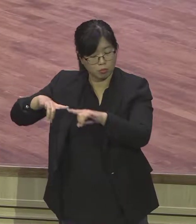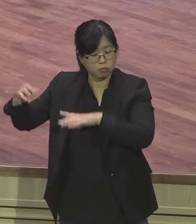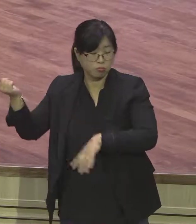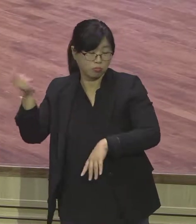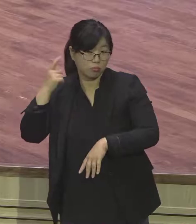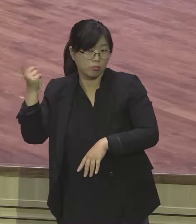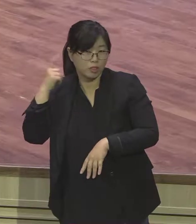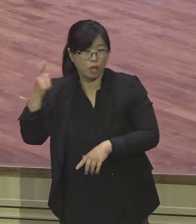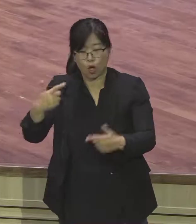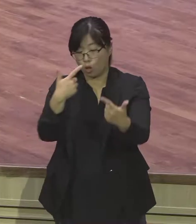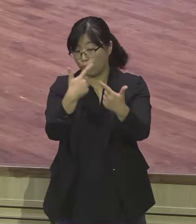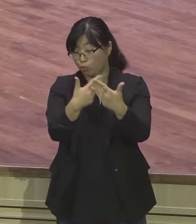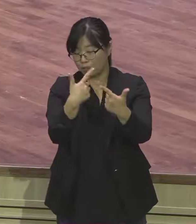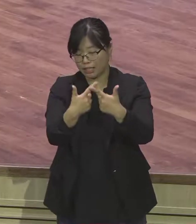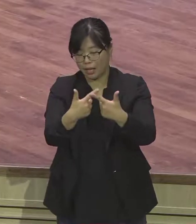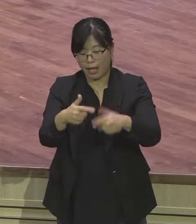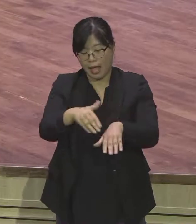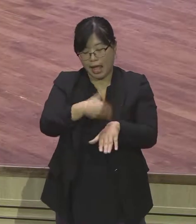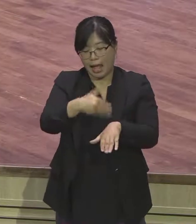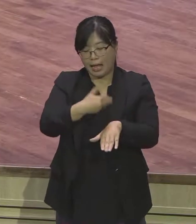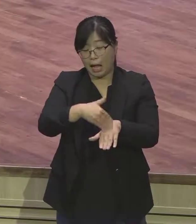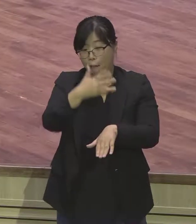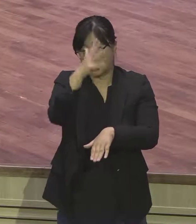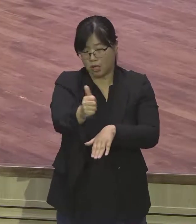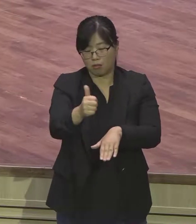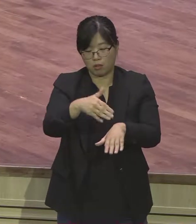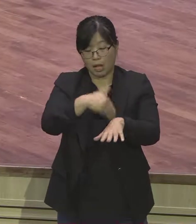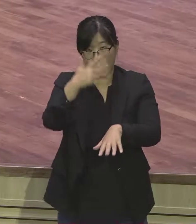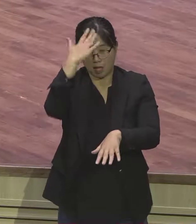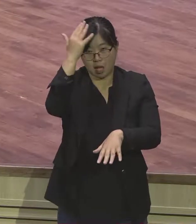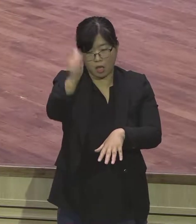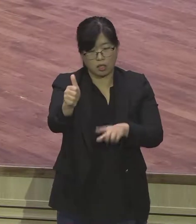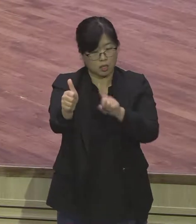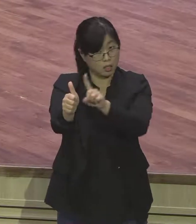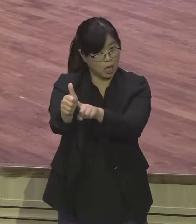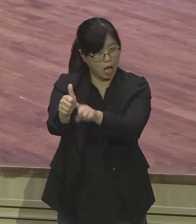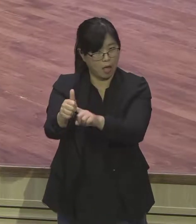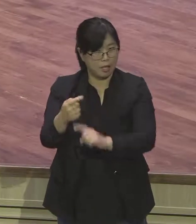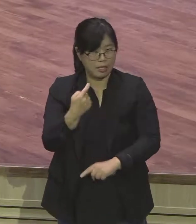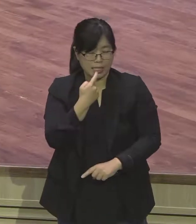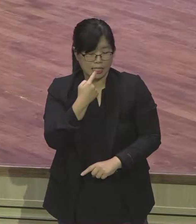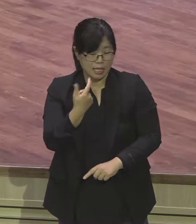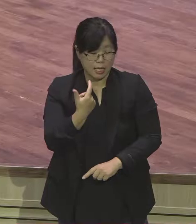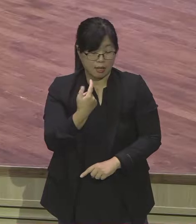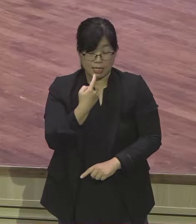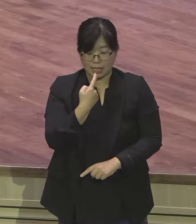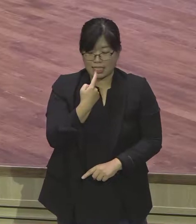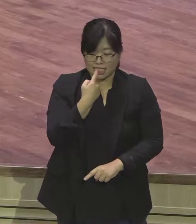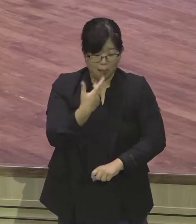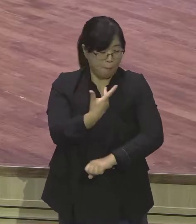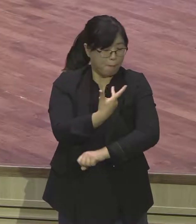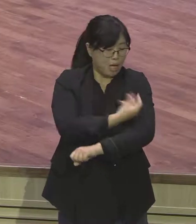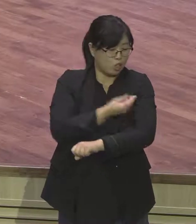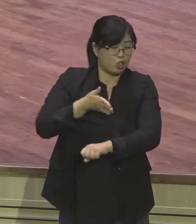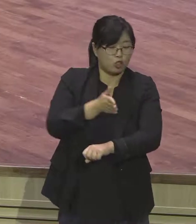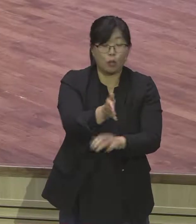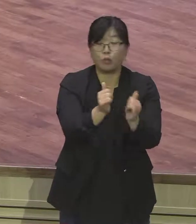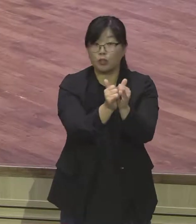깡패 두목인데 이 사람이 마약의 전문가야. 그래가지고 교도소 가게에서 유치상에 들어갔는데